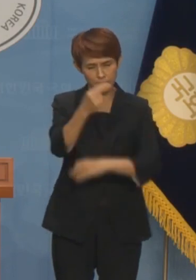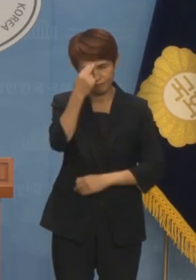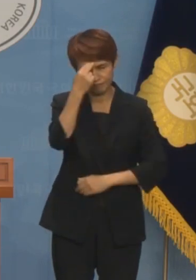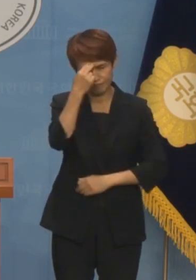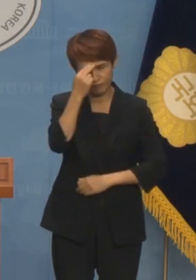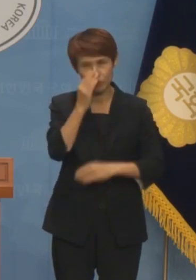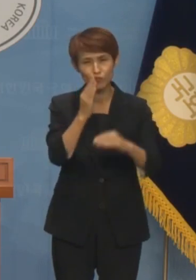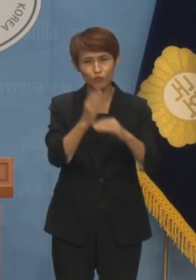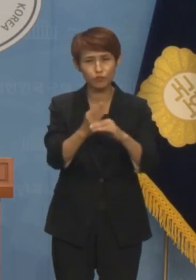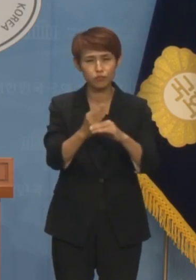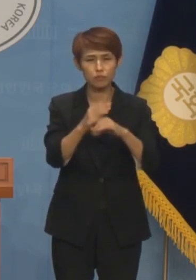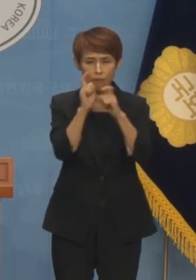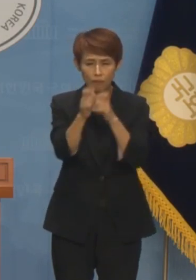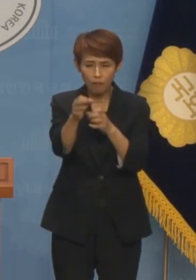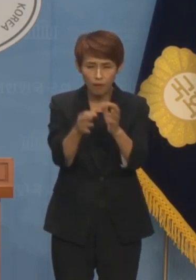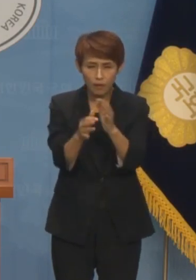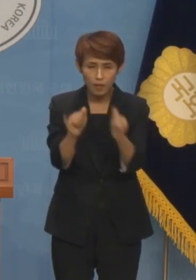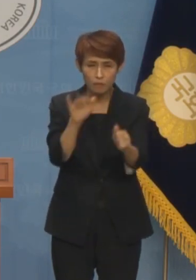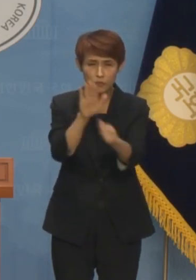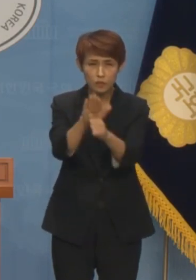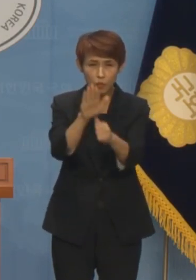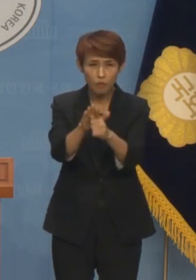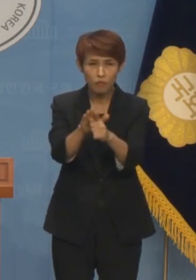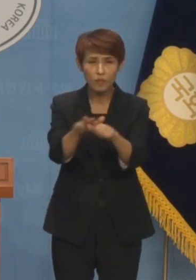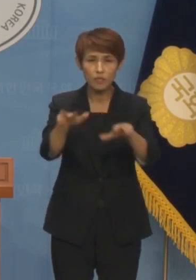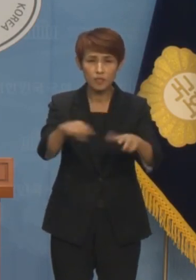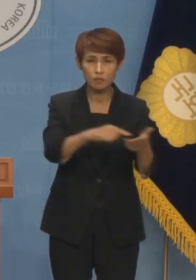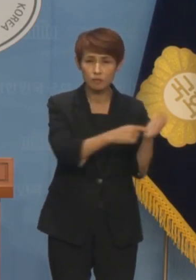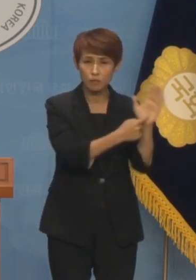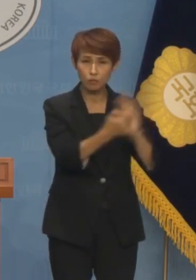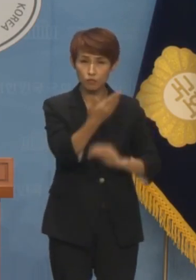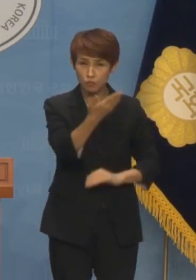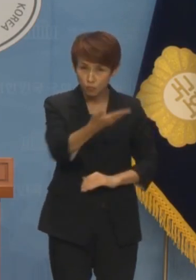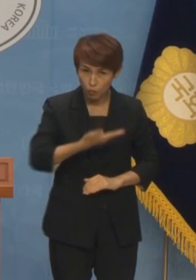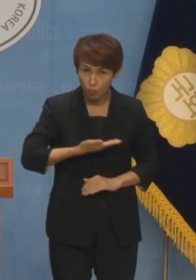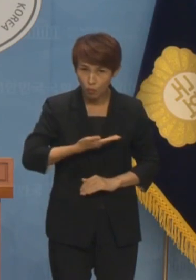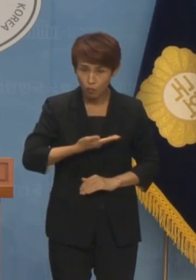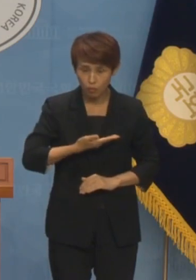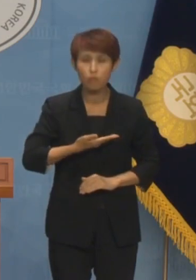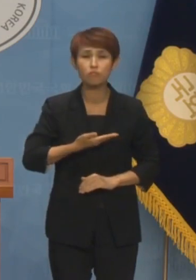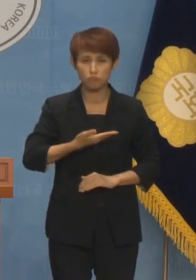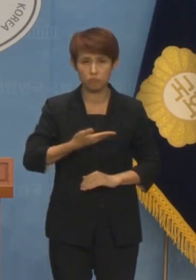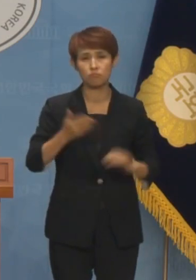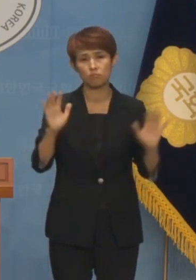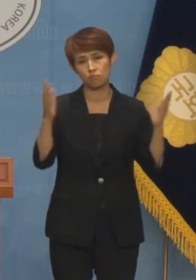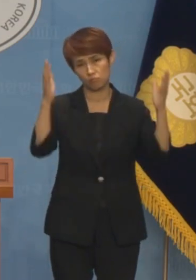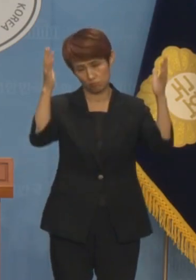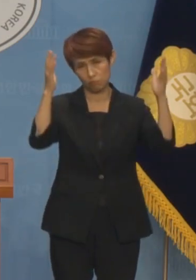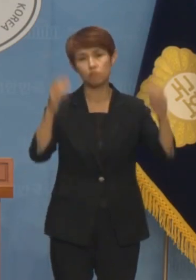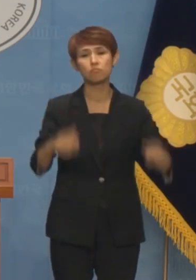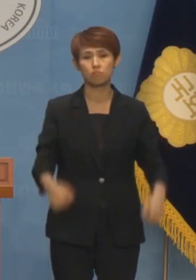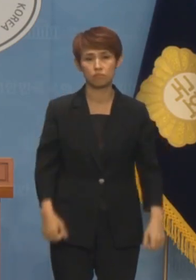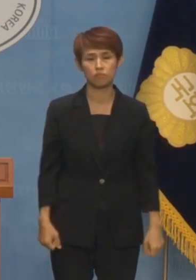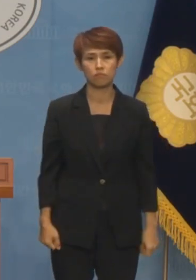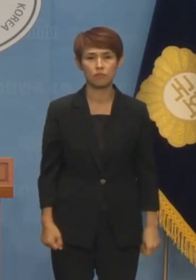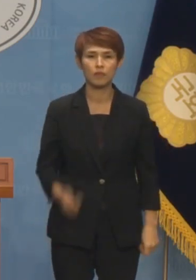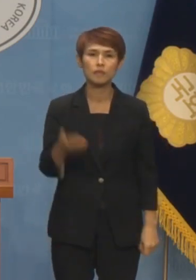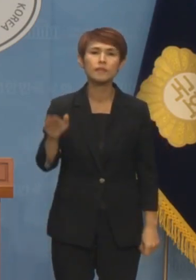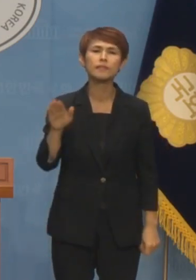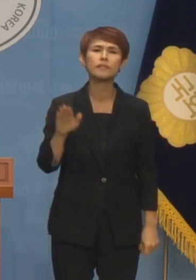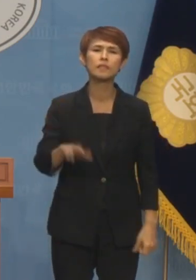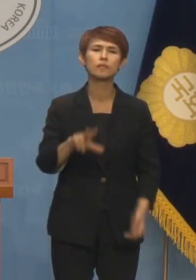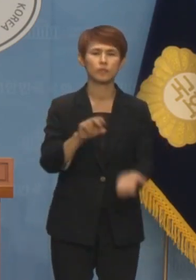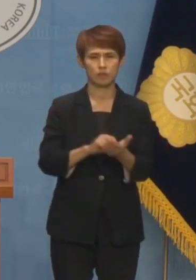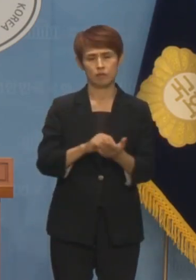있는 소상공인 지원 대책을 지금이라도 내놓았다는 점에서 우선 환영을 표합니다. 그런데